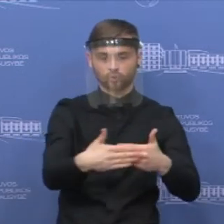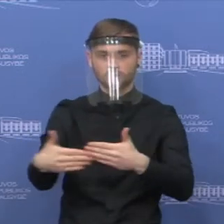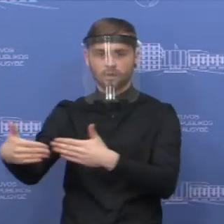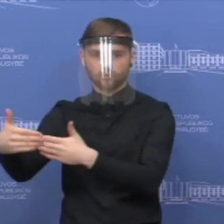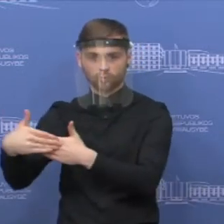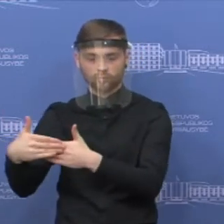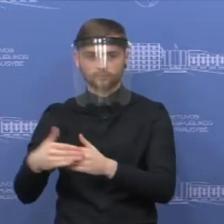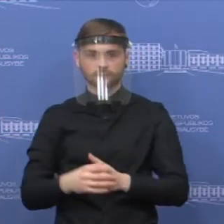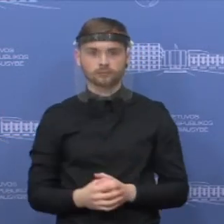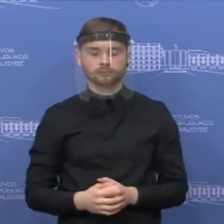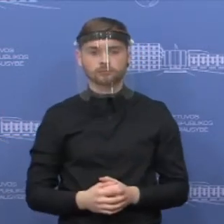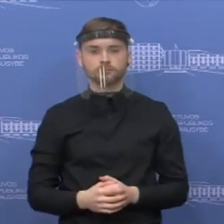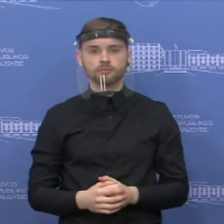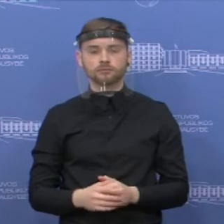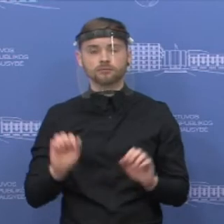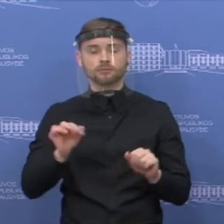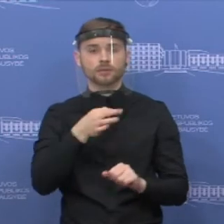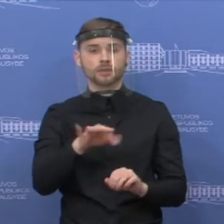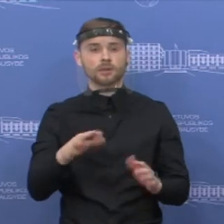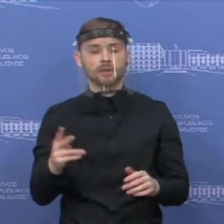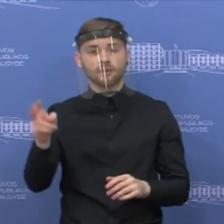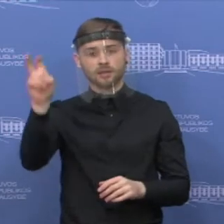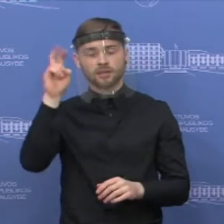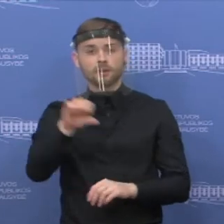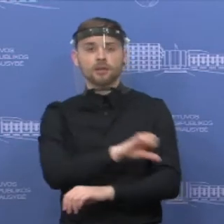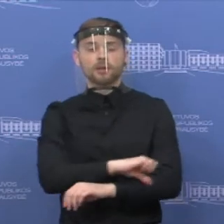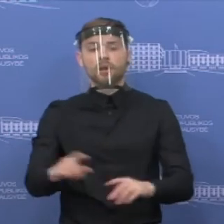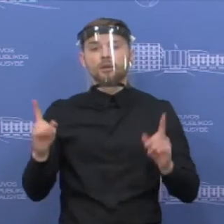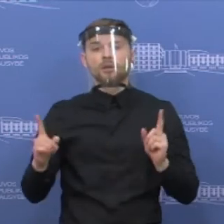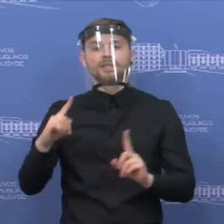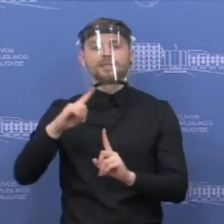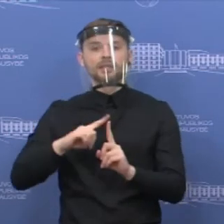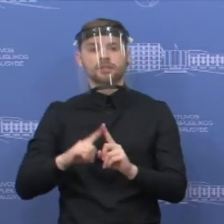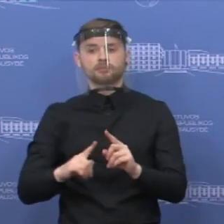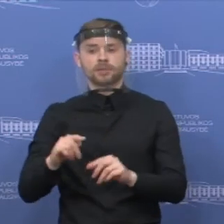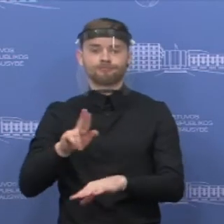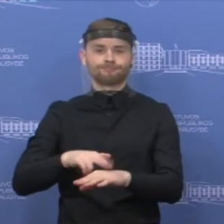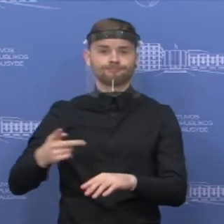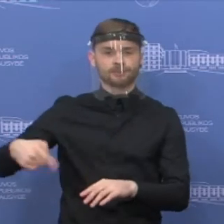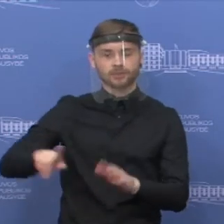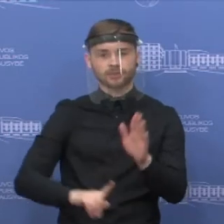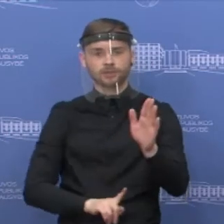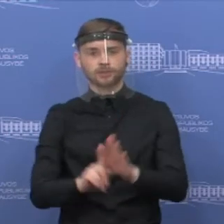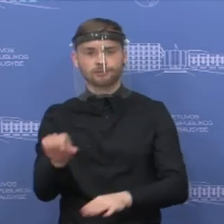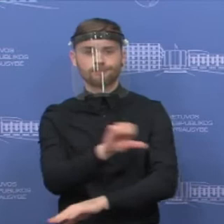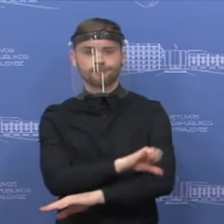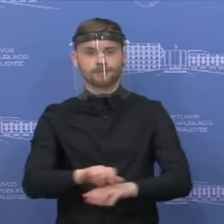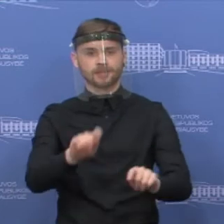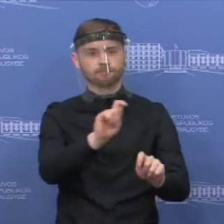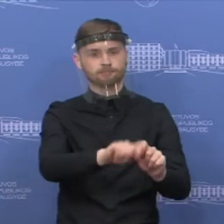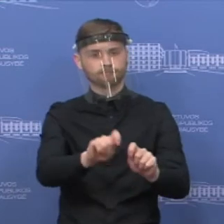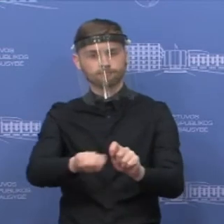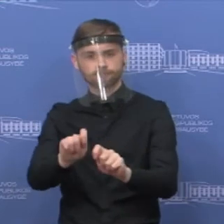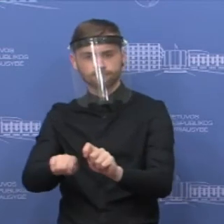valstybės sienos apsaugos tarnybos pareigūnai pradėjo pasienio patikrinimo procedūros